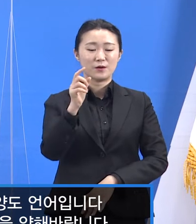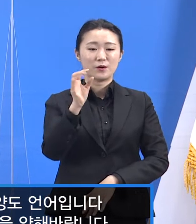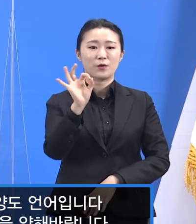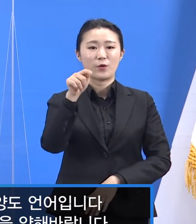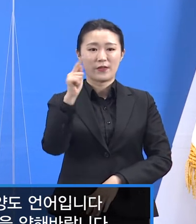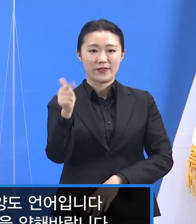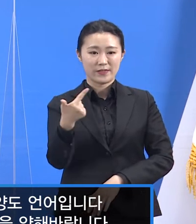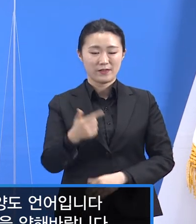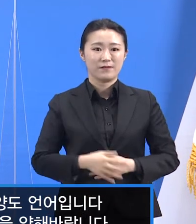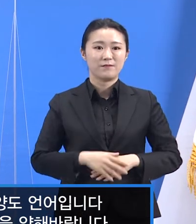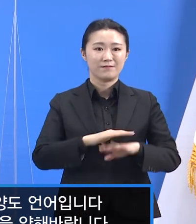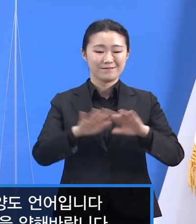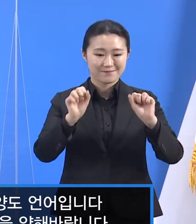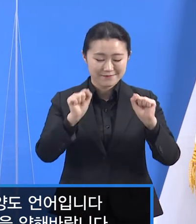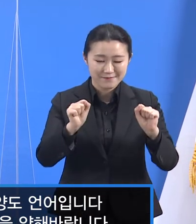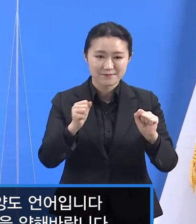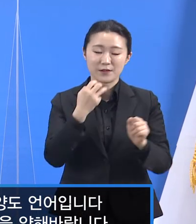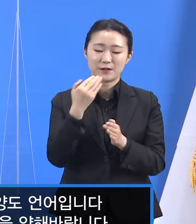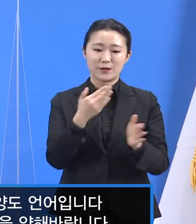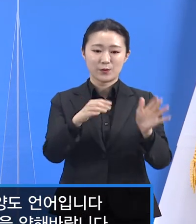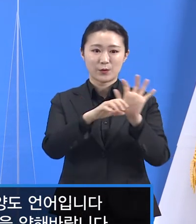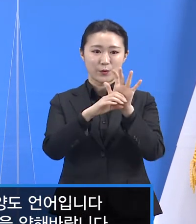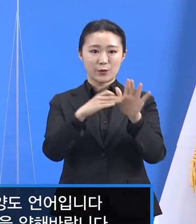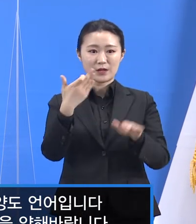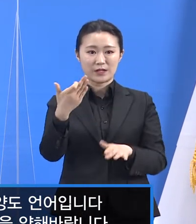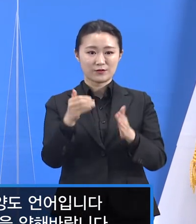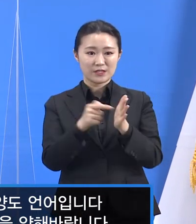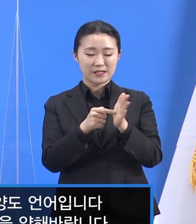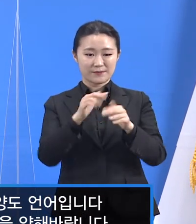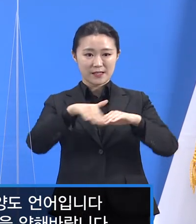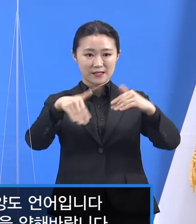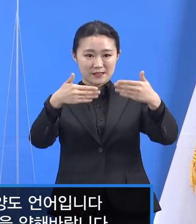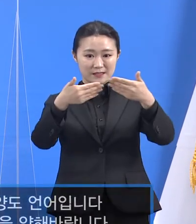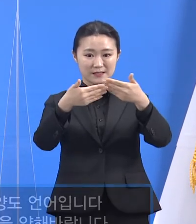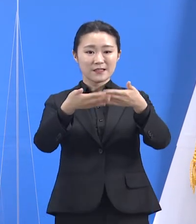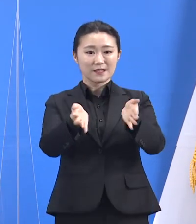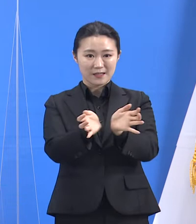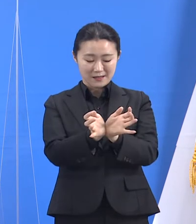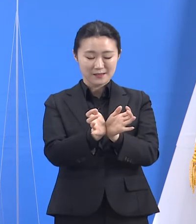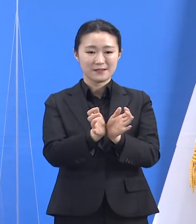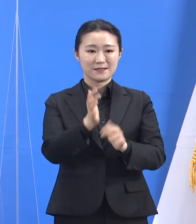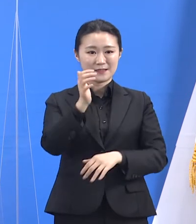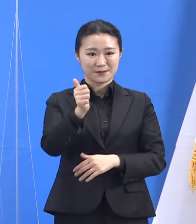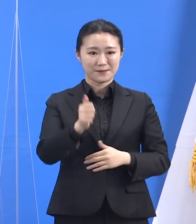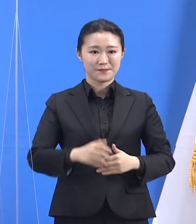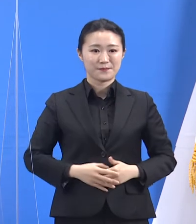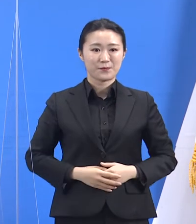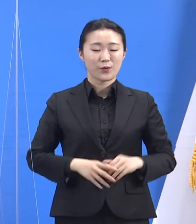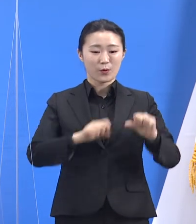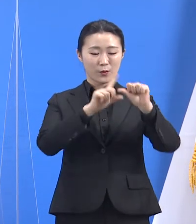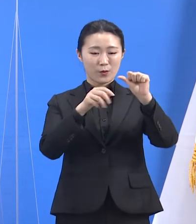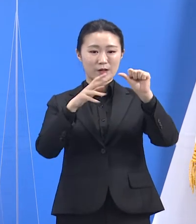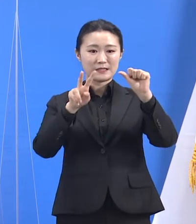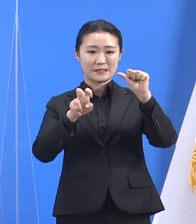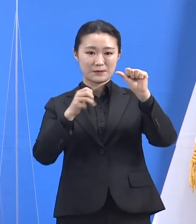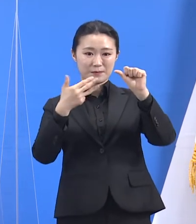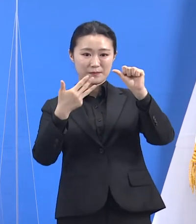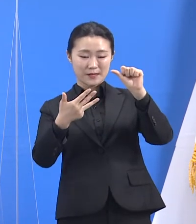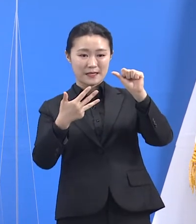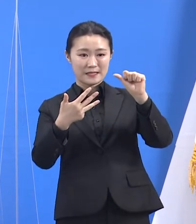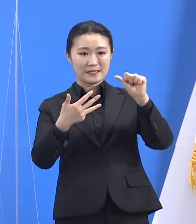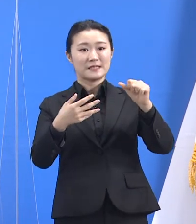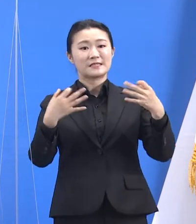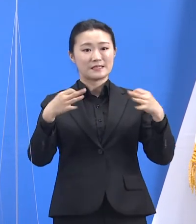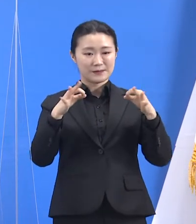안녕하십니까. 경기도 코로나19 긴급대응단의 임순관입니다. 5월 28일 금요일 경기도